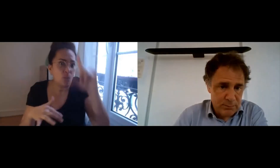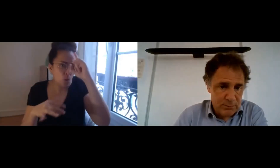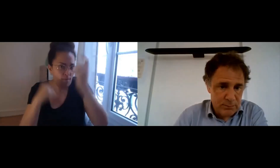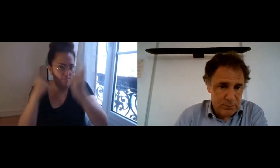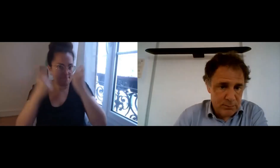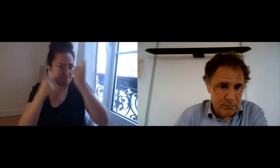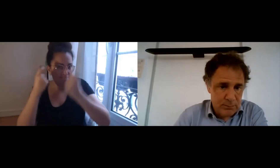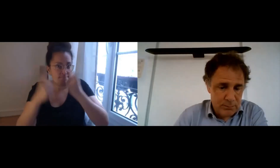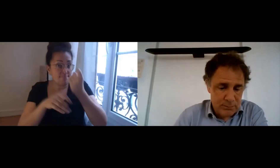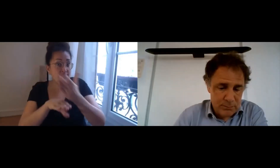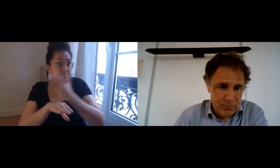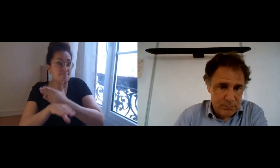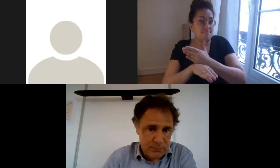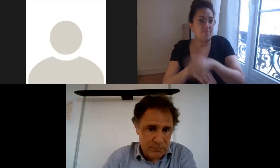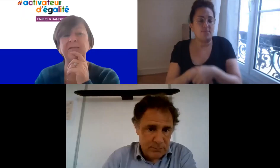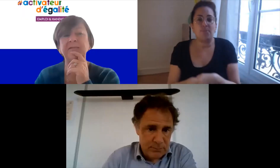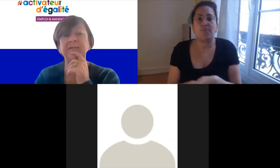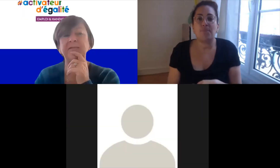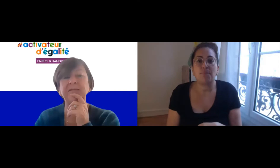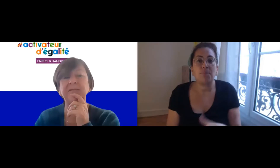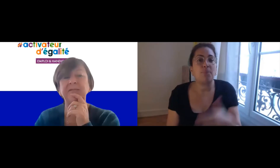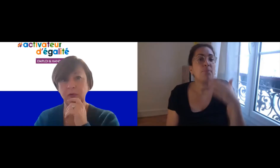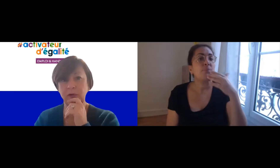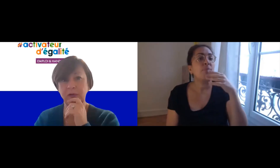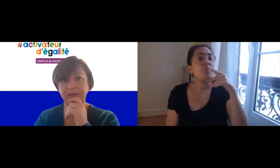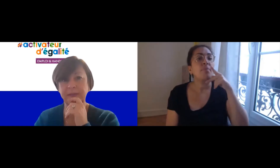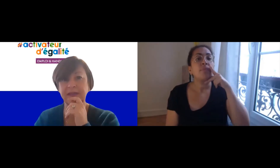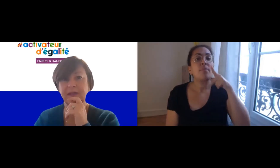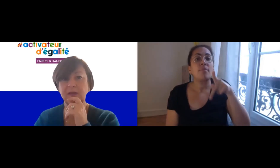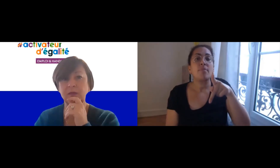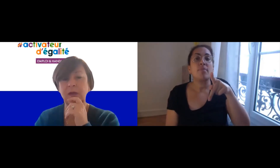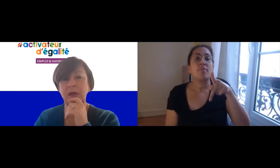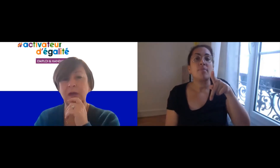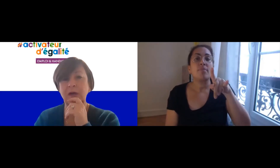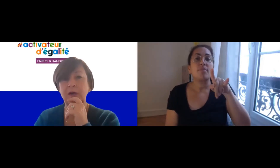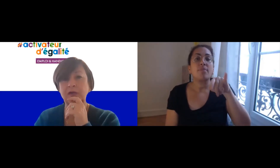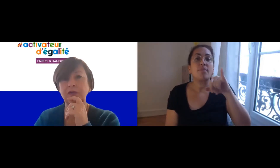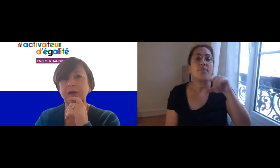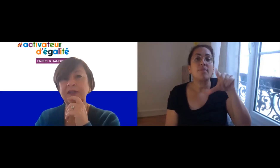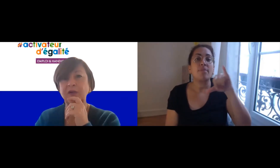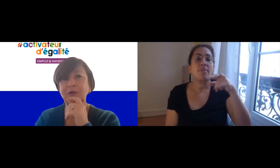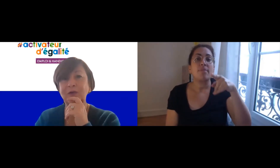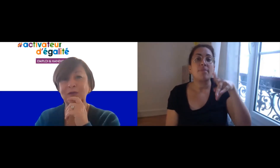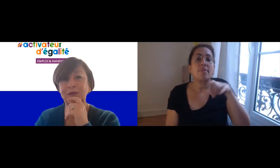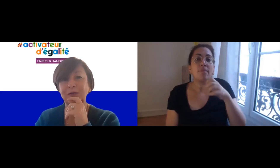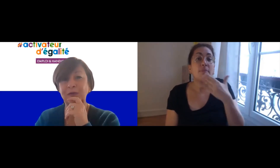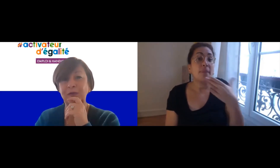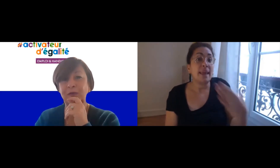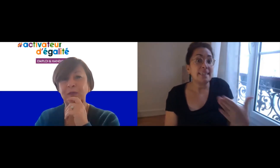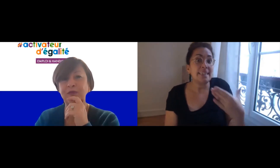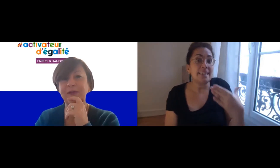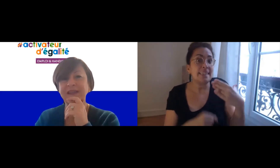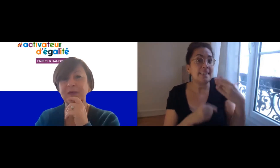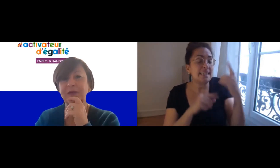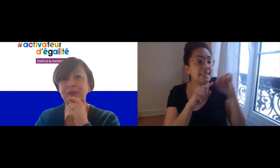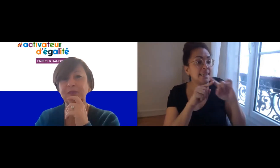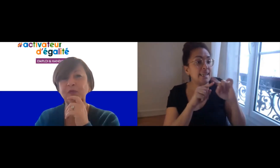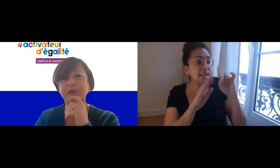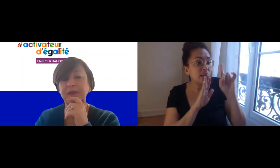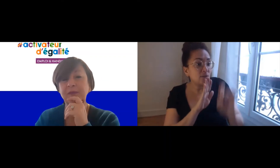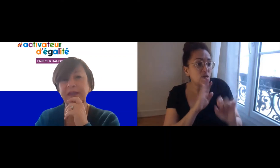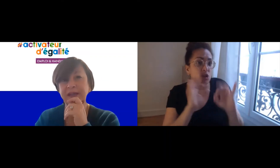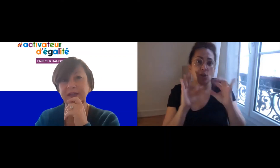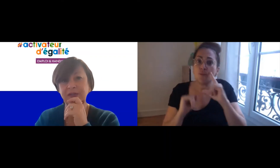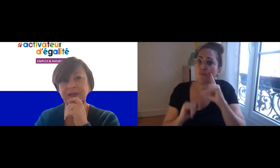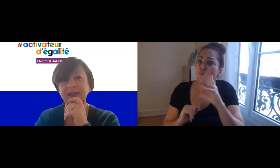merci merci Philippe pour ces précisions je vois dans le module question-réponse